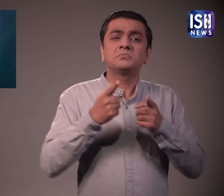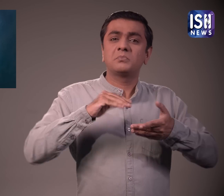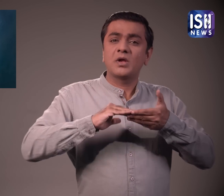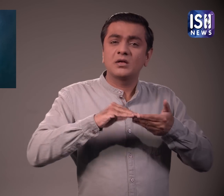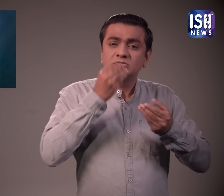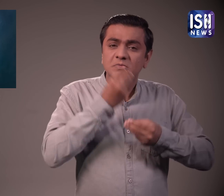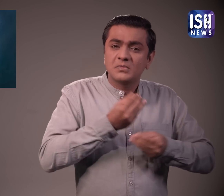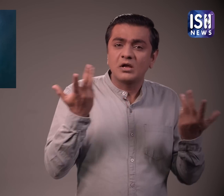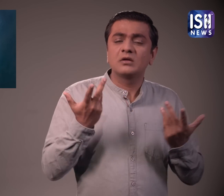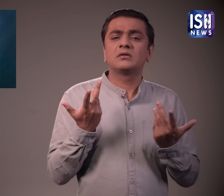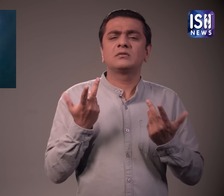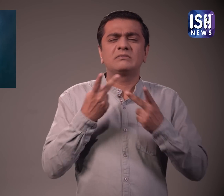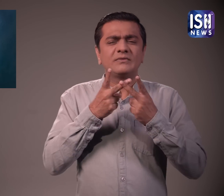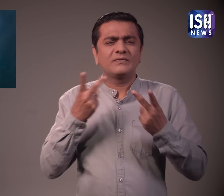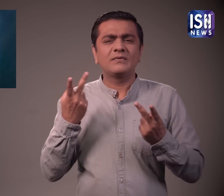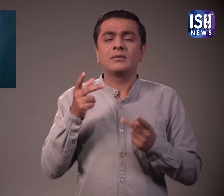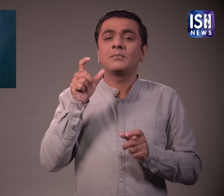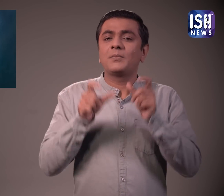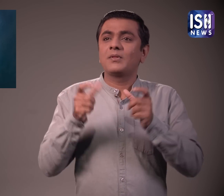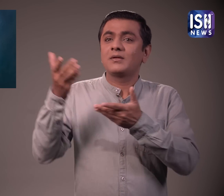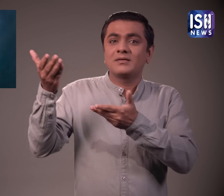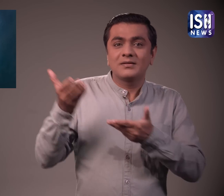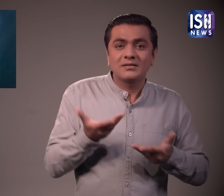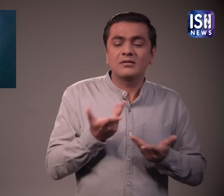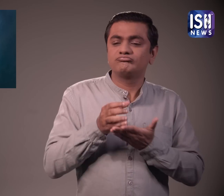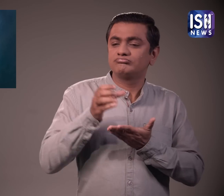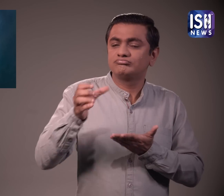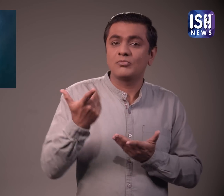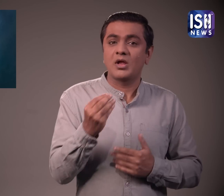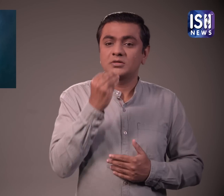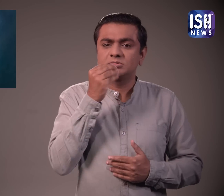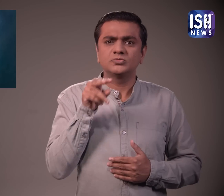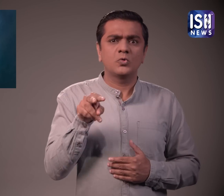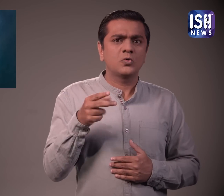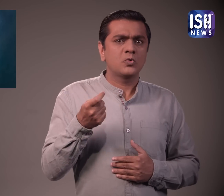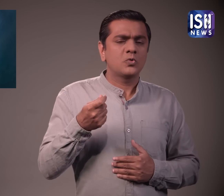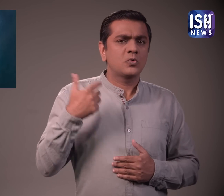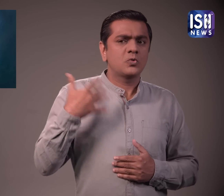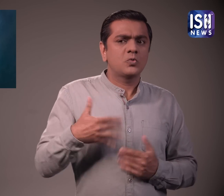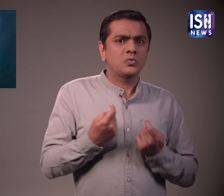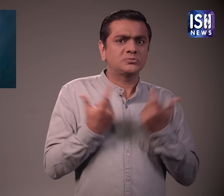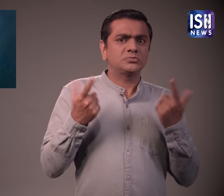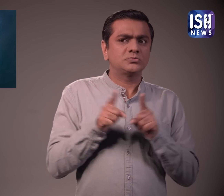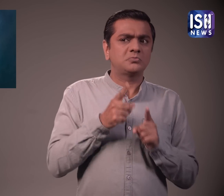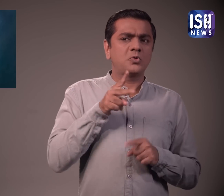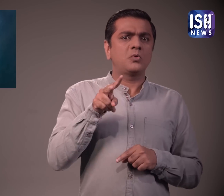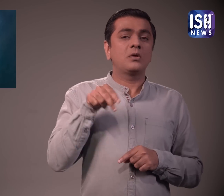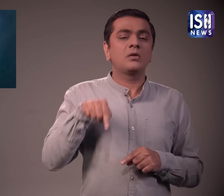ये केवल सबसे भव्यो दावतों में परोशा जाता था और महमानों को जूस परोशा जाता था हाला कि अनानस अब आम है